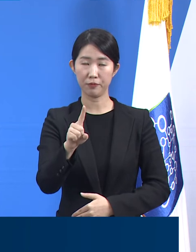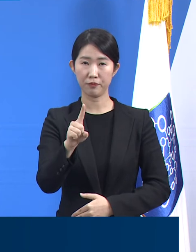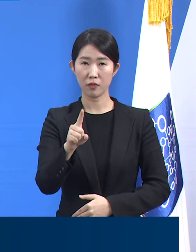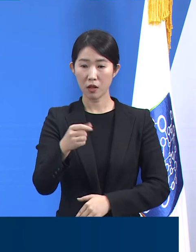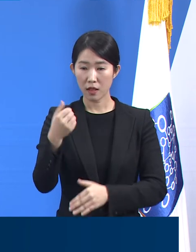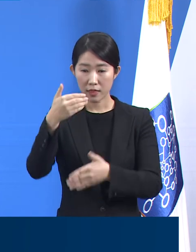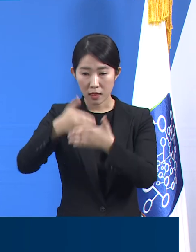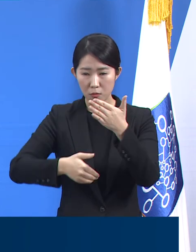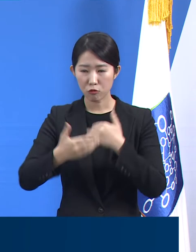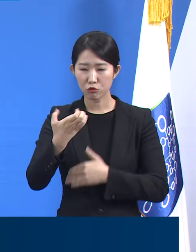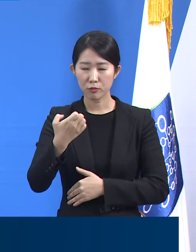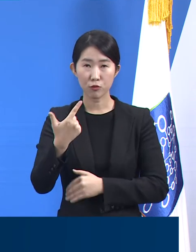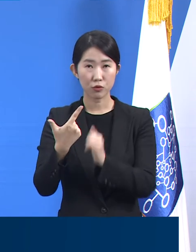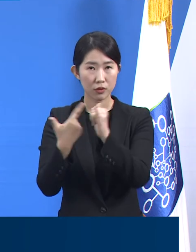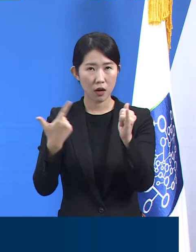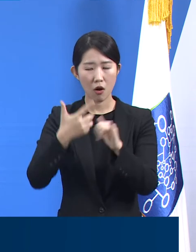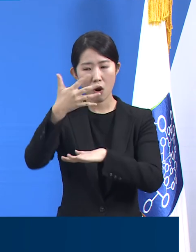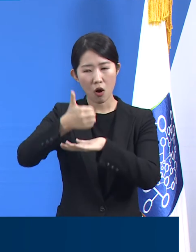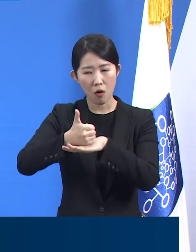검사 결과를 기다리는 중입니다.